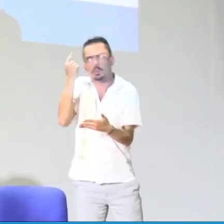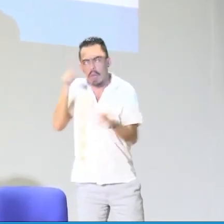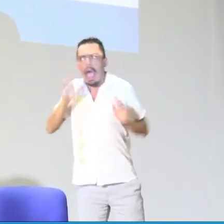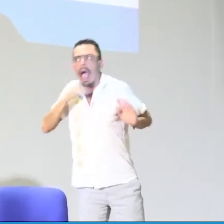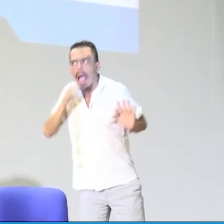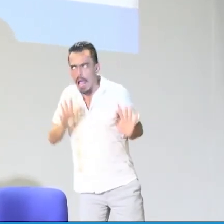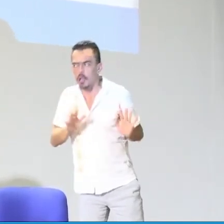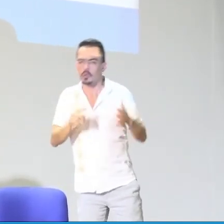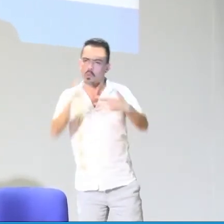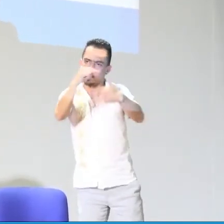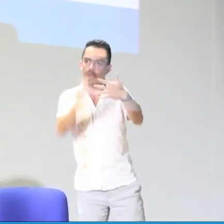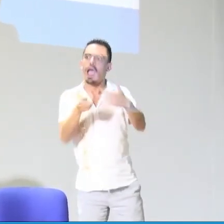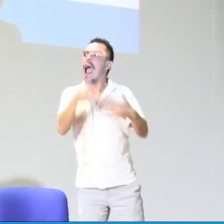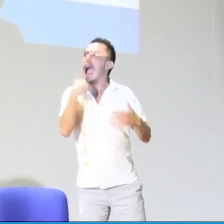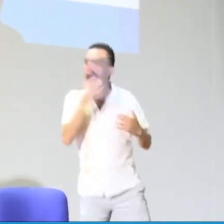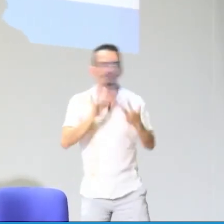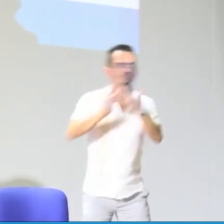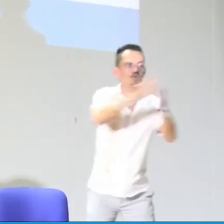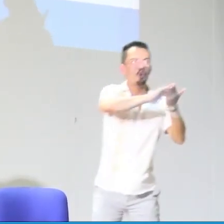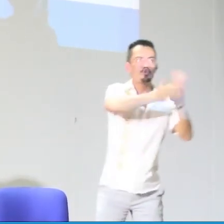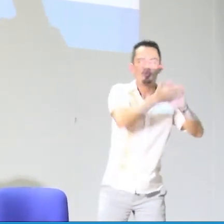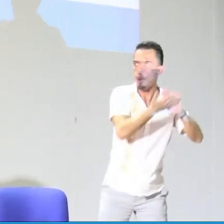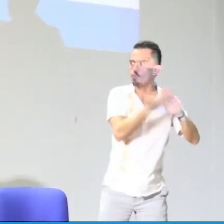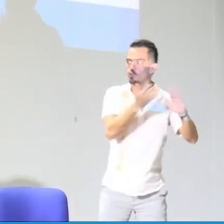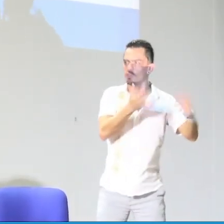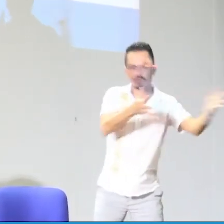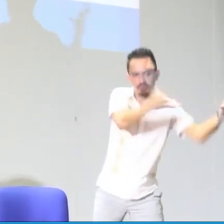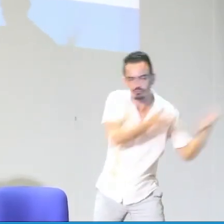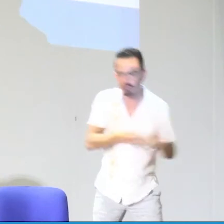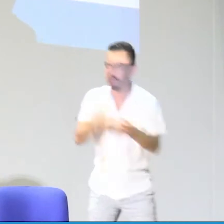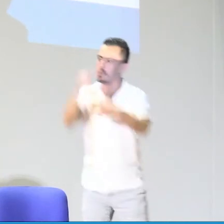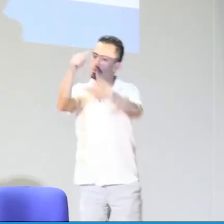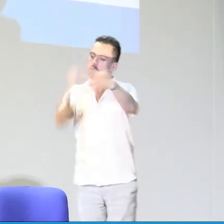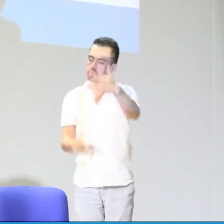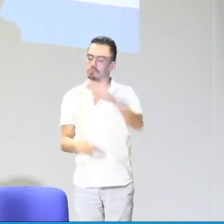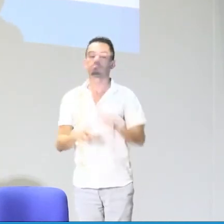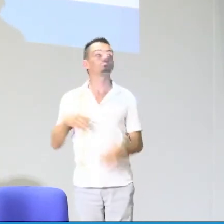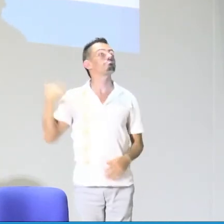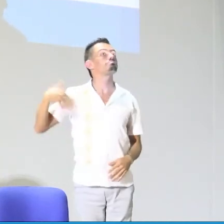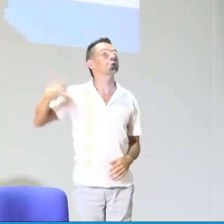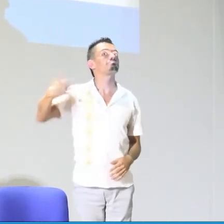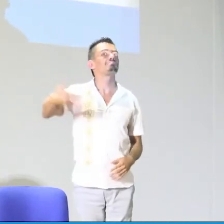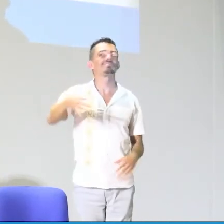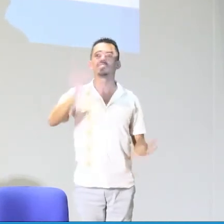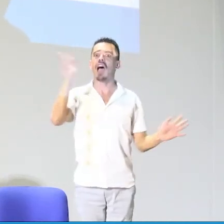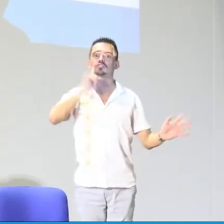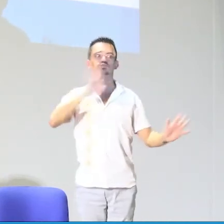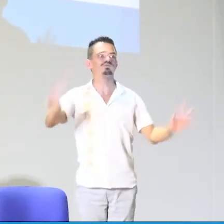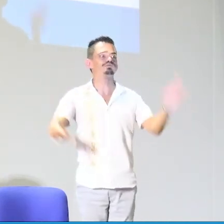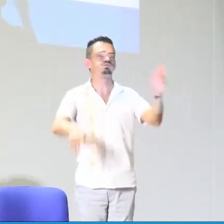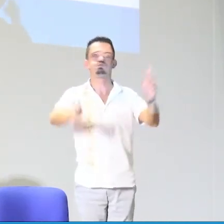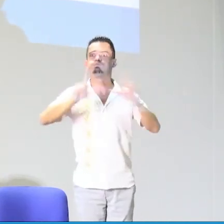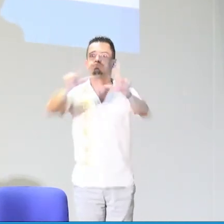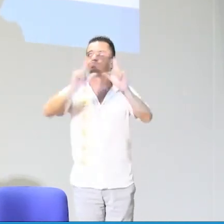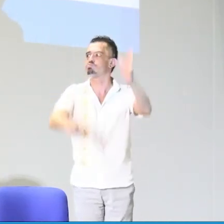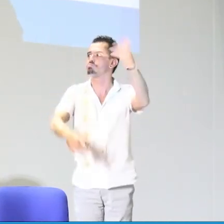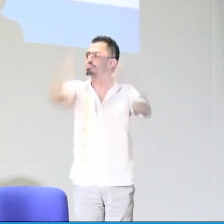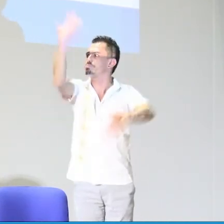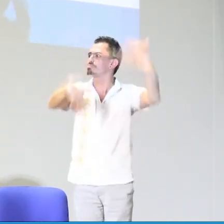sí, graduado, sí, persona sorda, y puede tener algún contacto con la comunidad, ¿verdad? Y puede